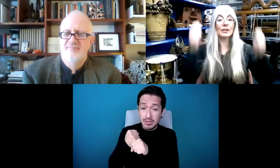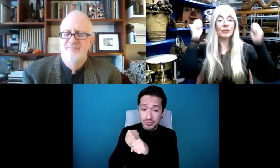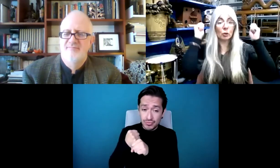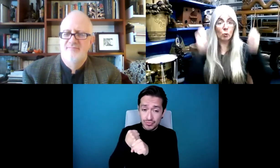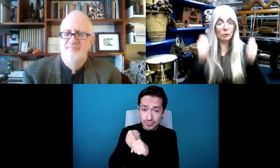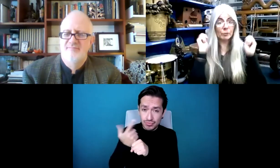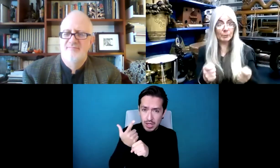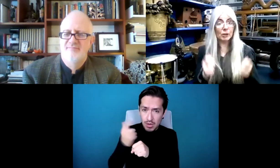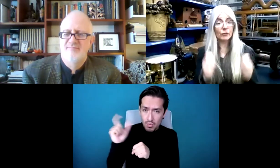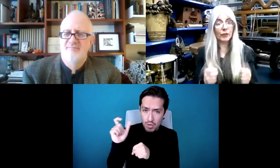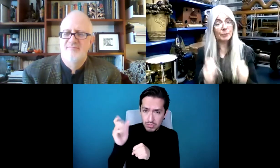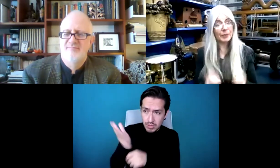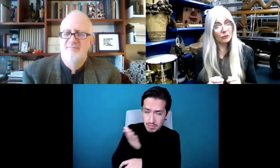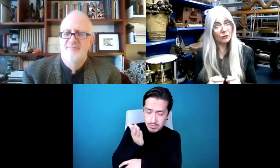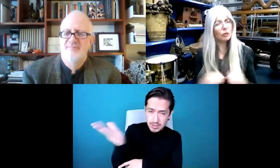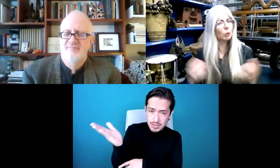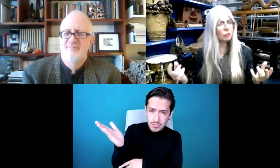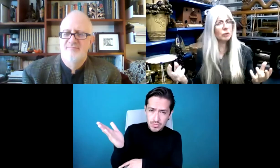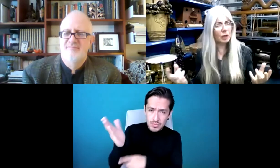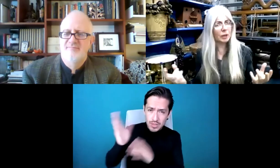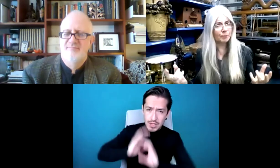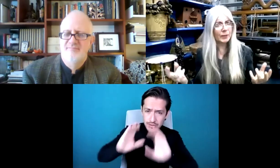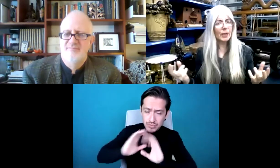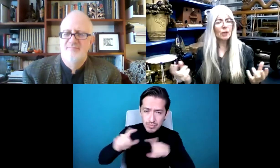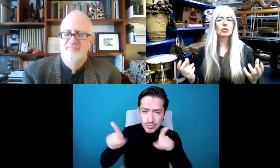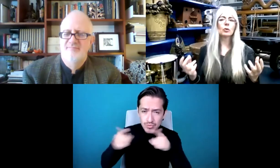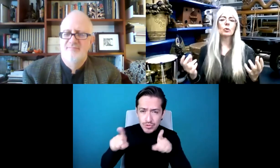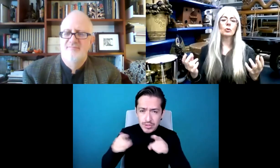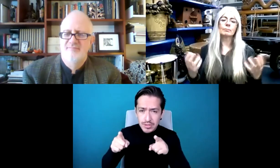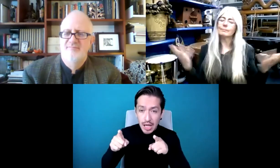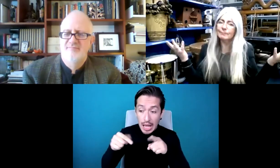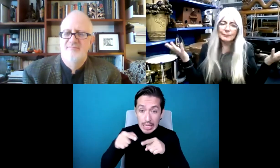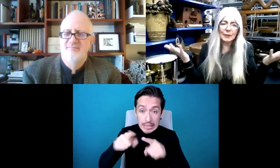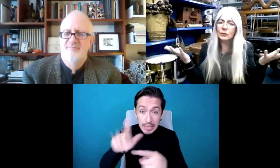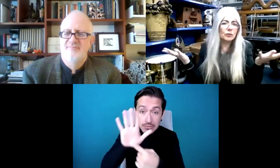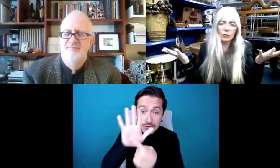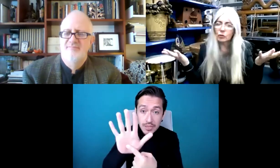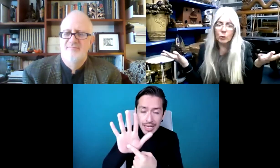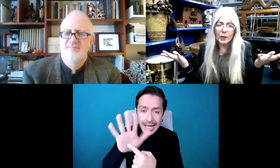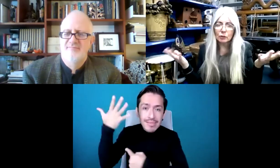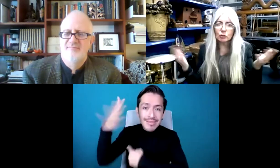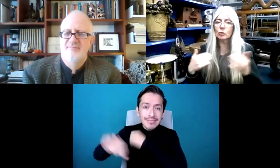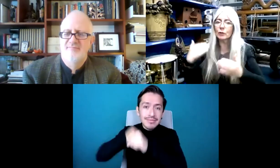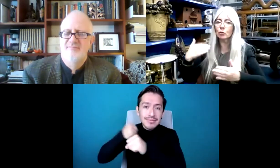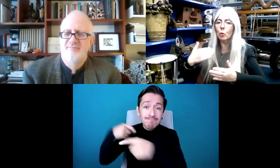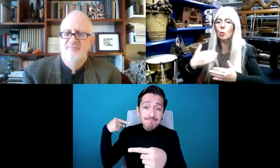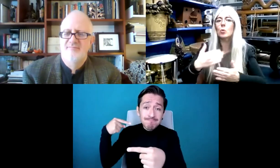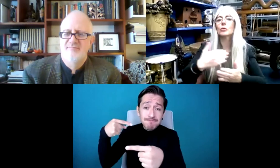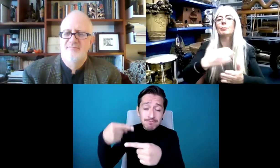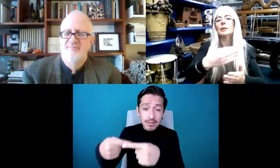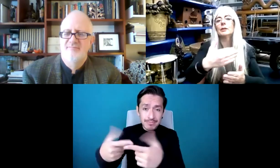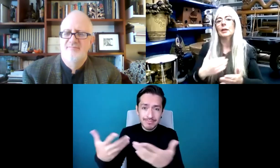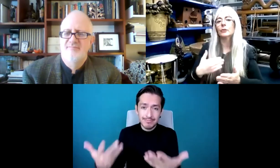pedimos la pieza a estrenarla. Eso es mucho, mucho tiempo. Entonces así